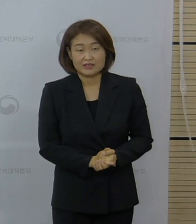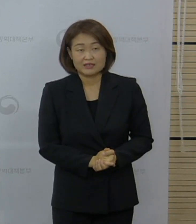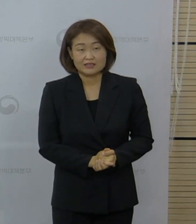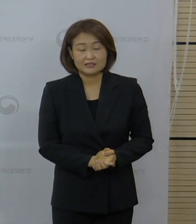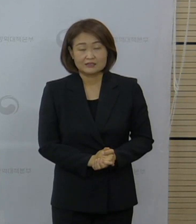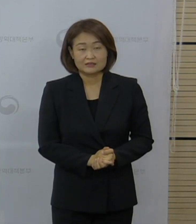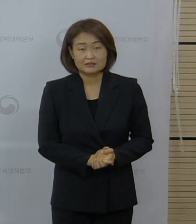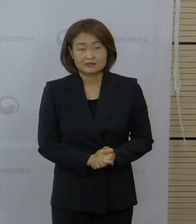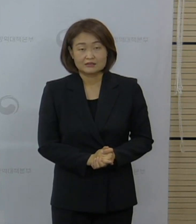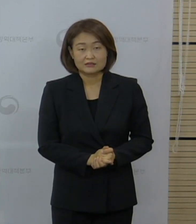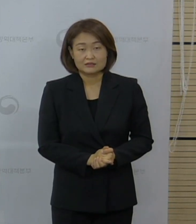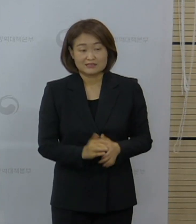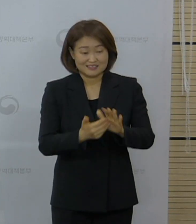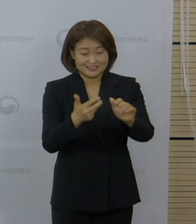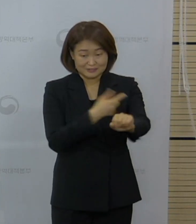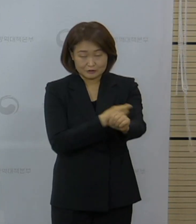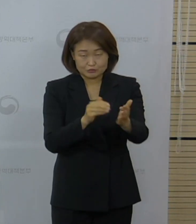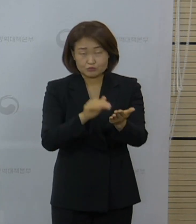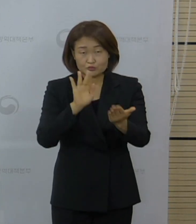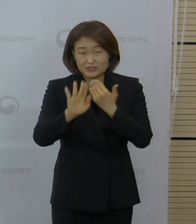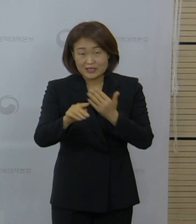질문 주셨습니다.